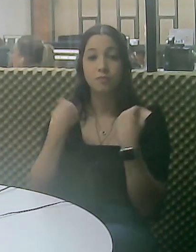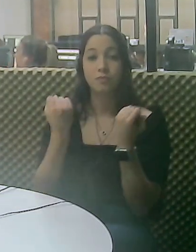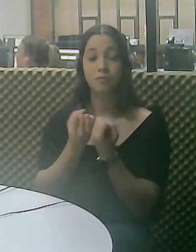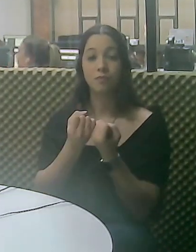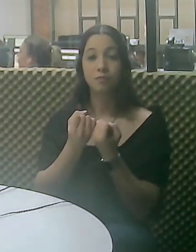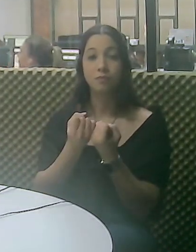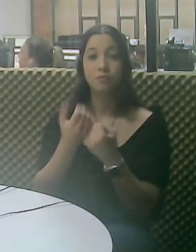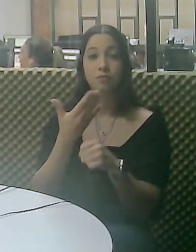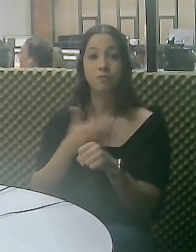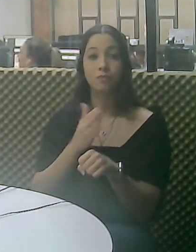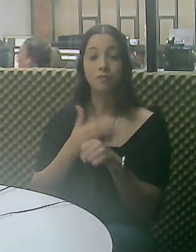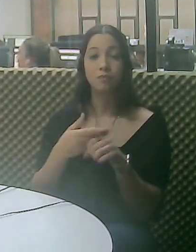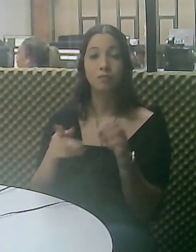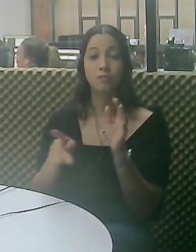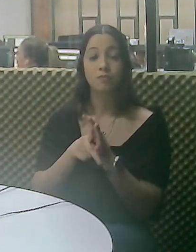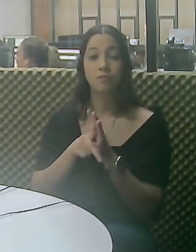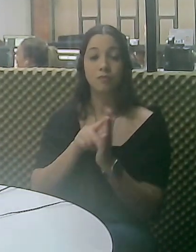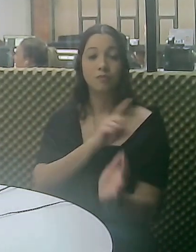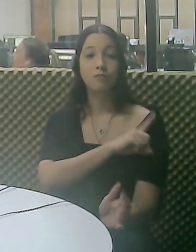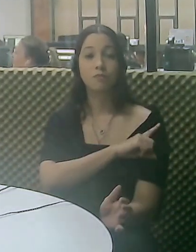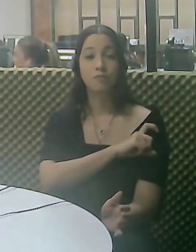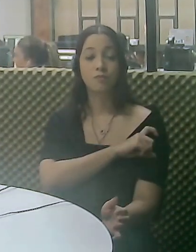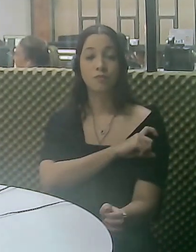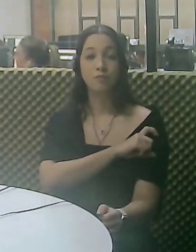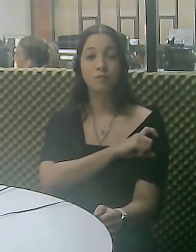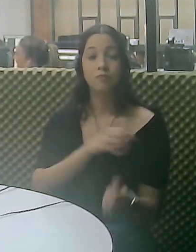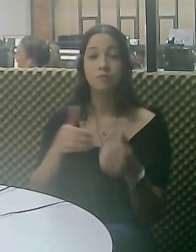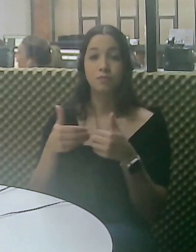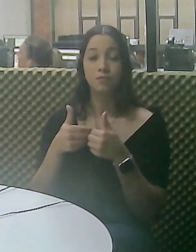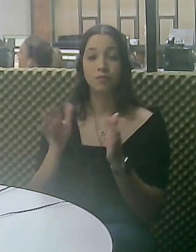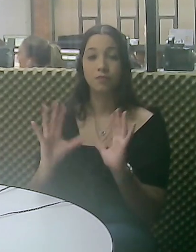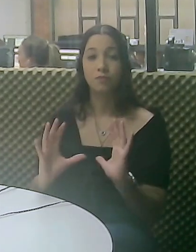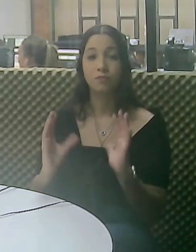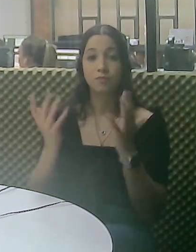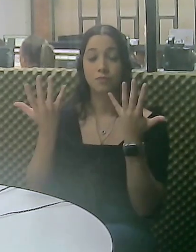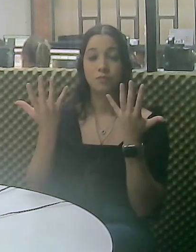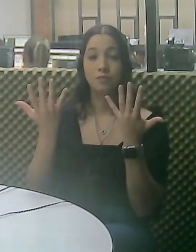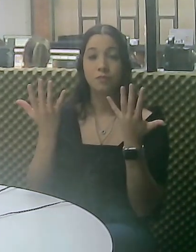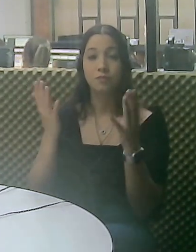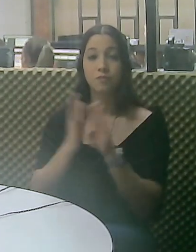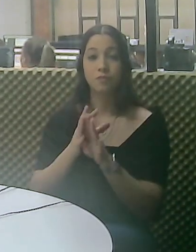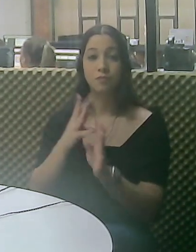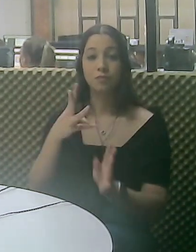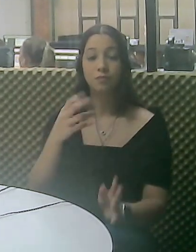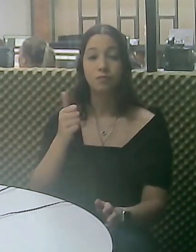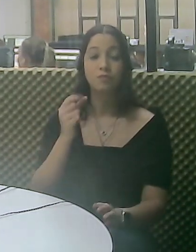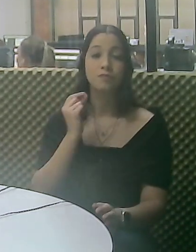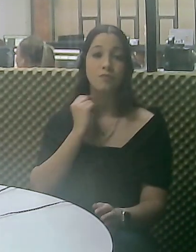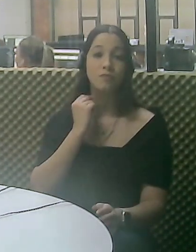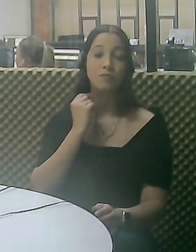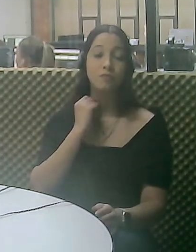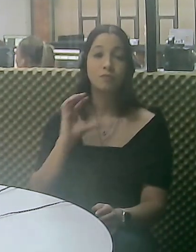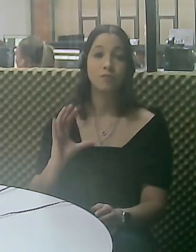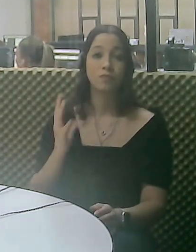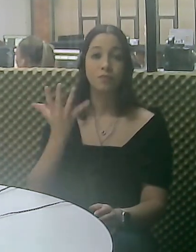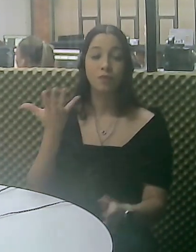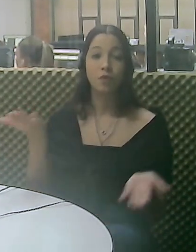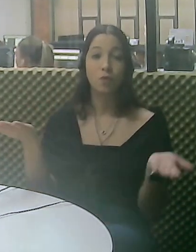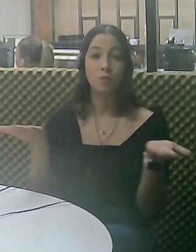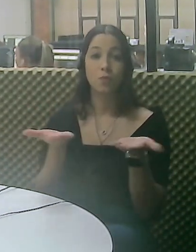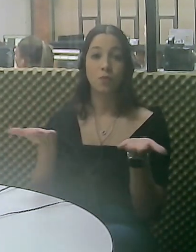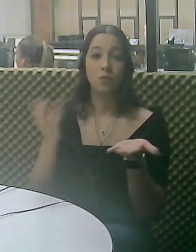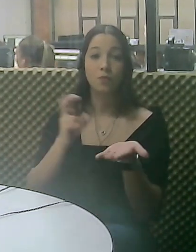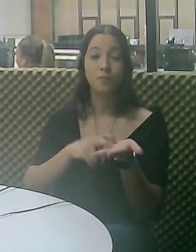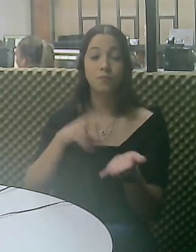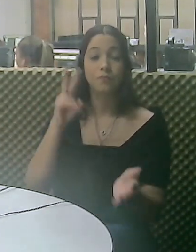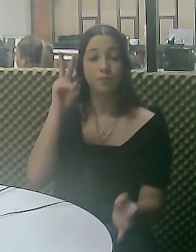Missão Salda Terra, promove o primeiro seminário de práticas exitosas em enfermagem. A abertura do evento, que ocorre